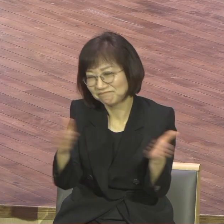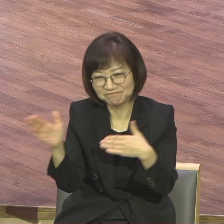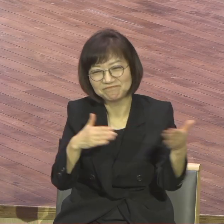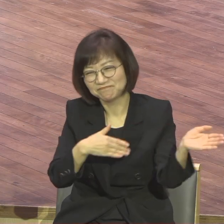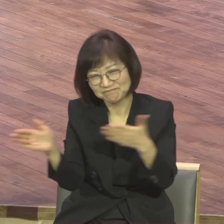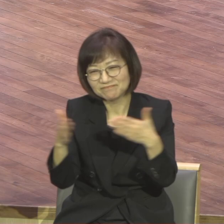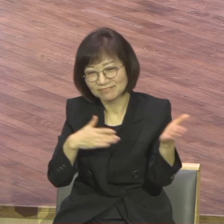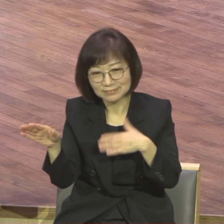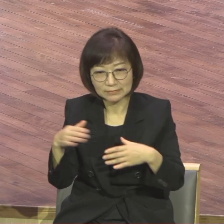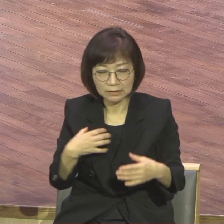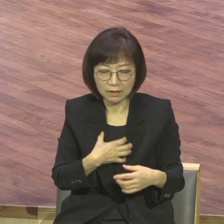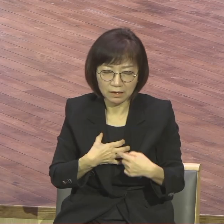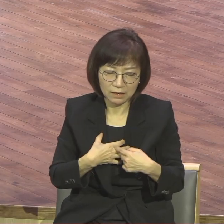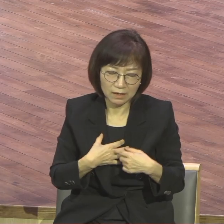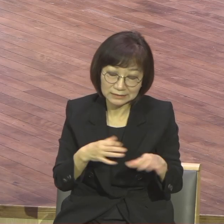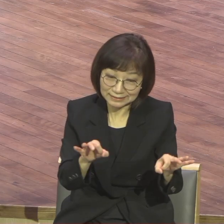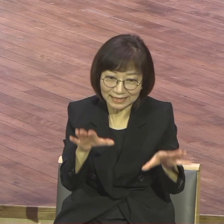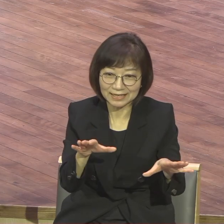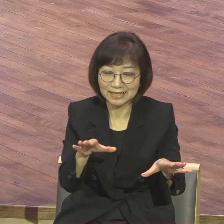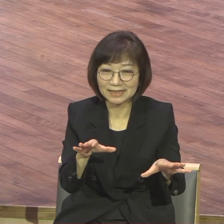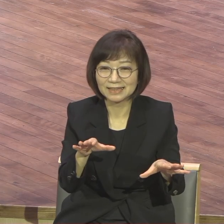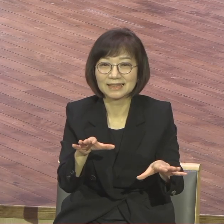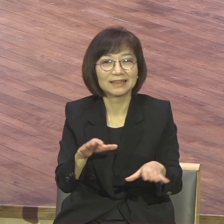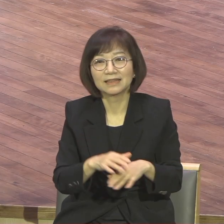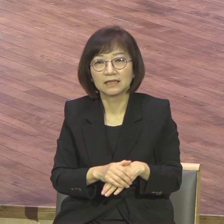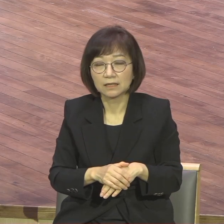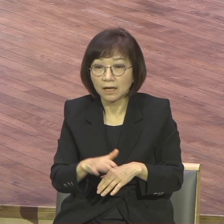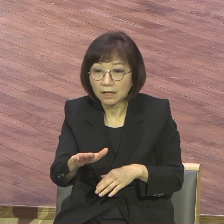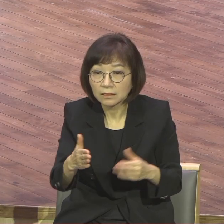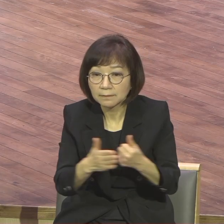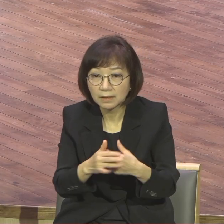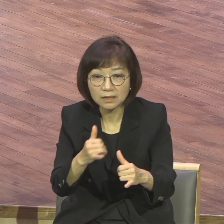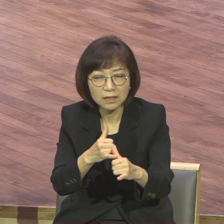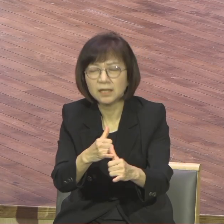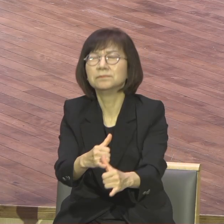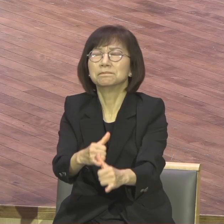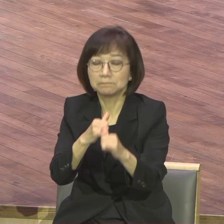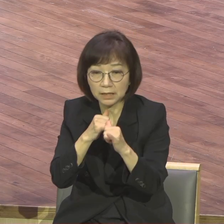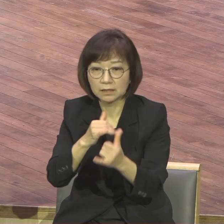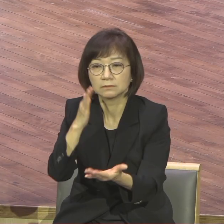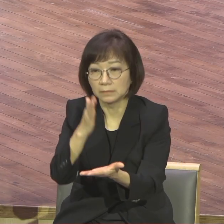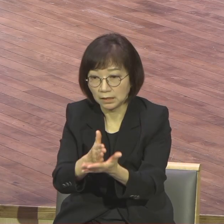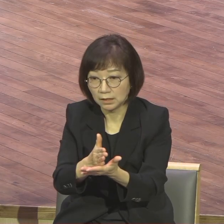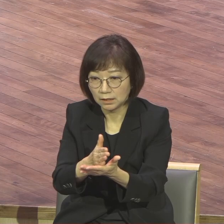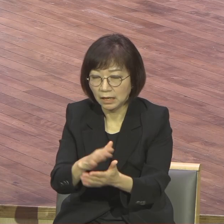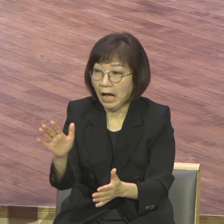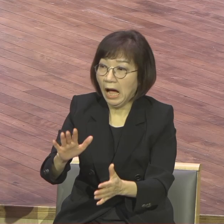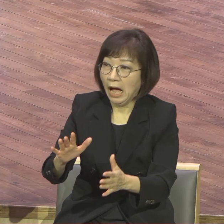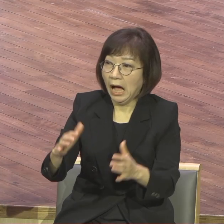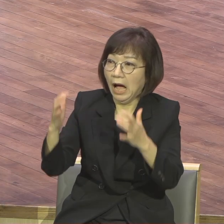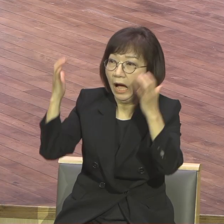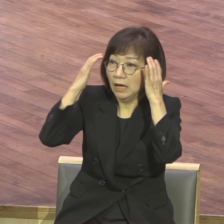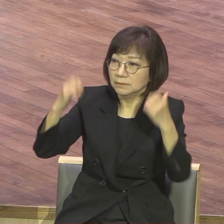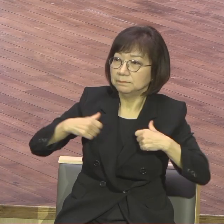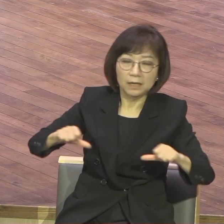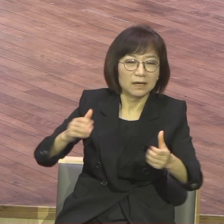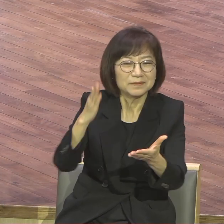잠깐이라고. 자살하면 안 된다고. 포기하면 안 돼요. 잠깐이라니까요.